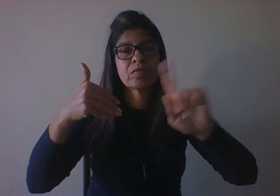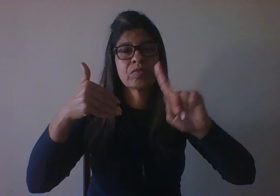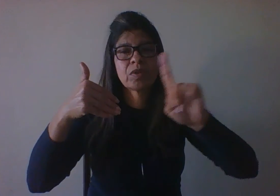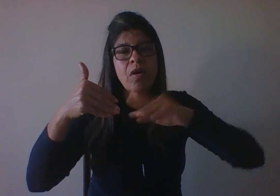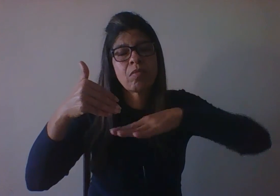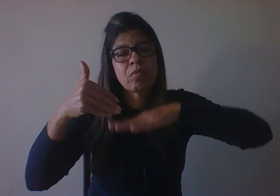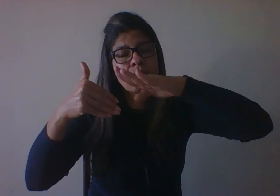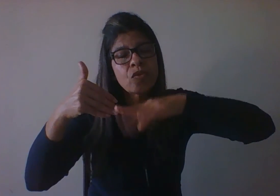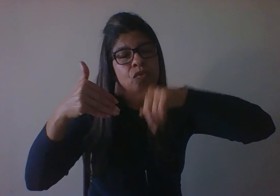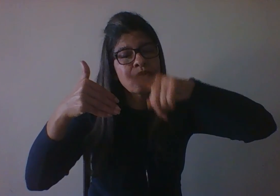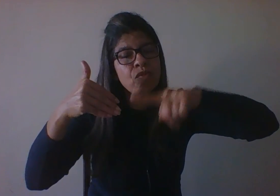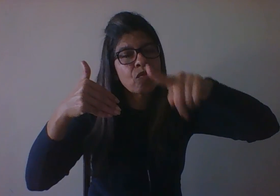Piaget, para Freud,